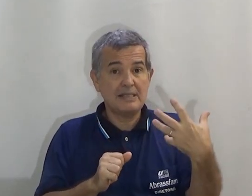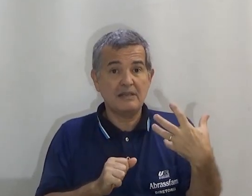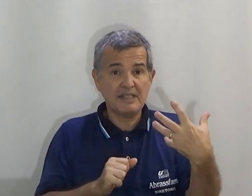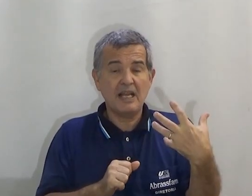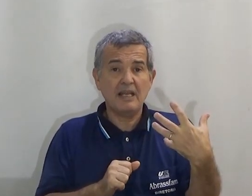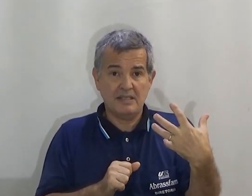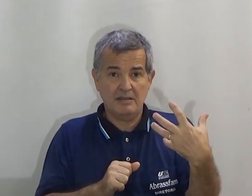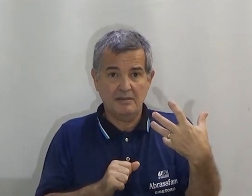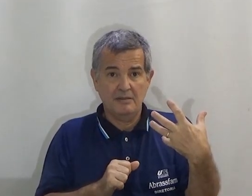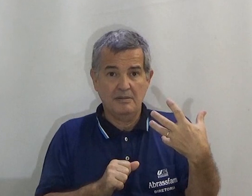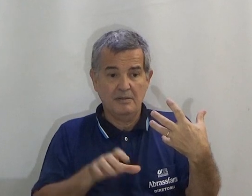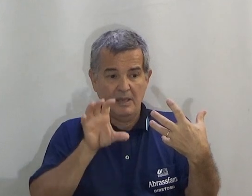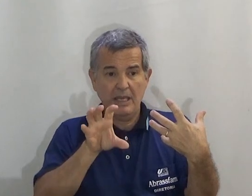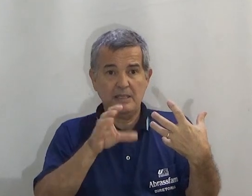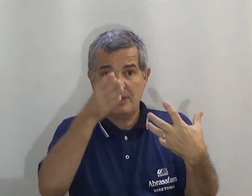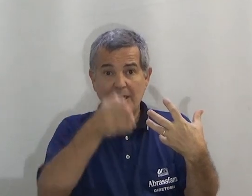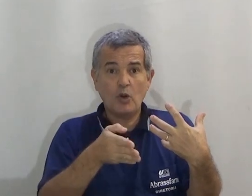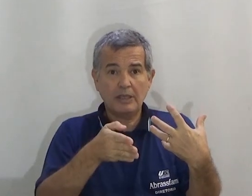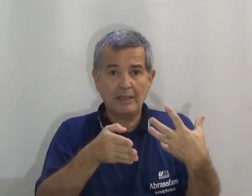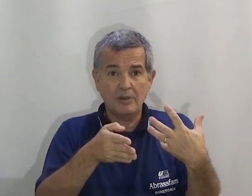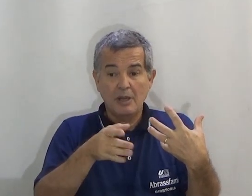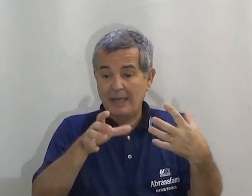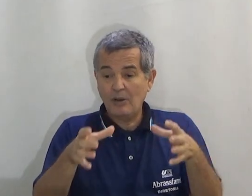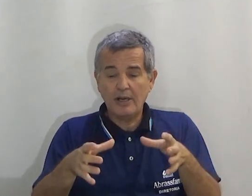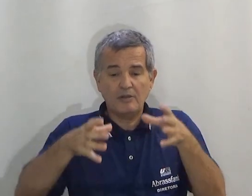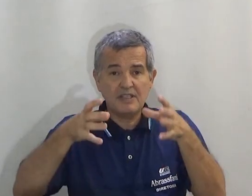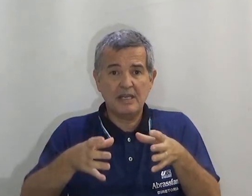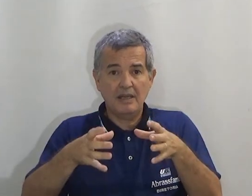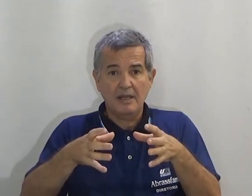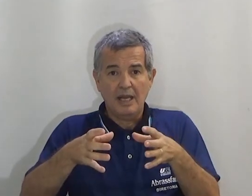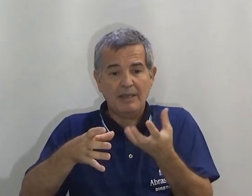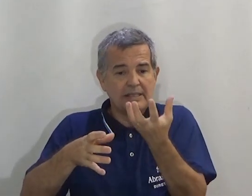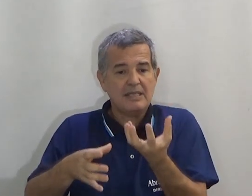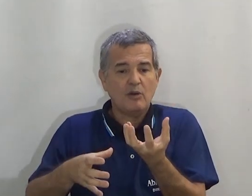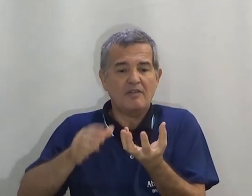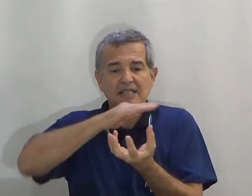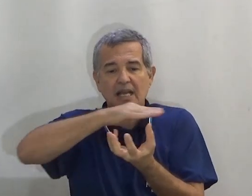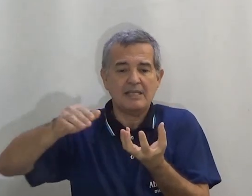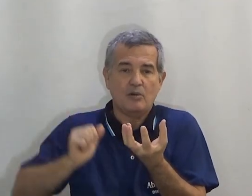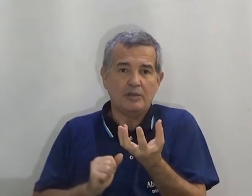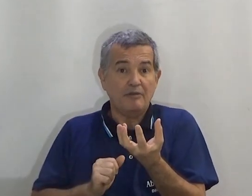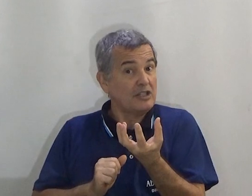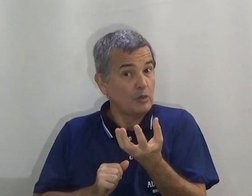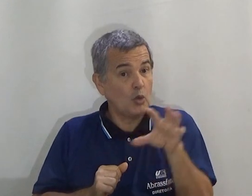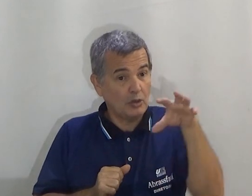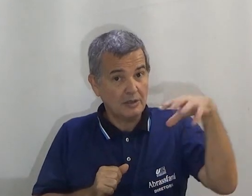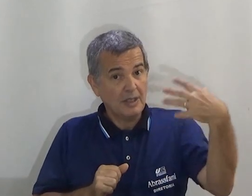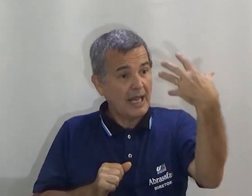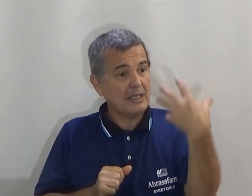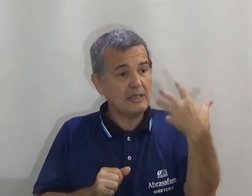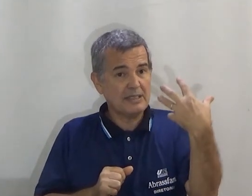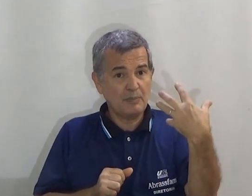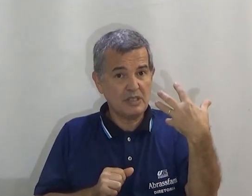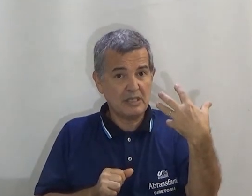A melancia vai ser esse. Esse. Porque está cortado. Mas na hora que eu fizer a melancia. Agora vai ser essa. Veja. Mudou.